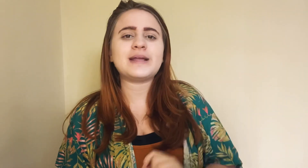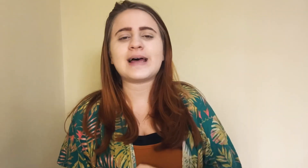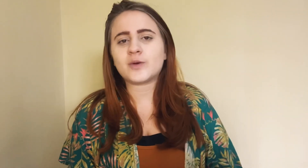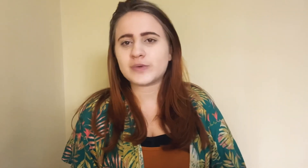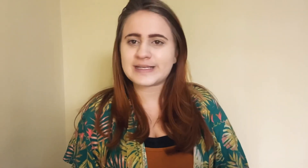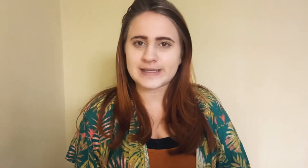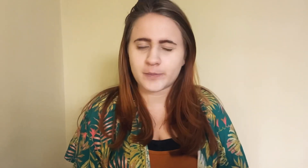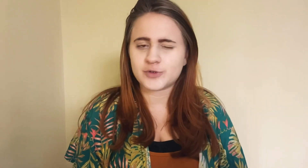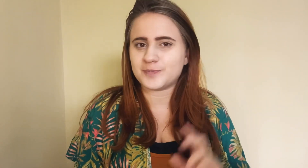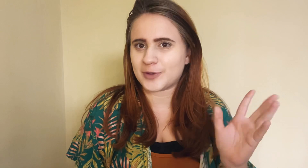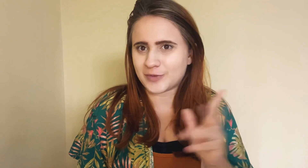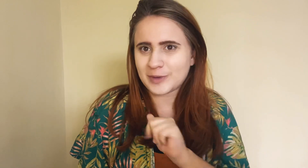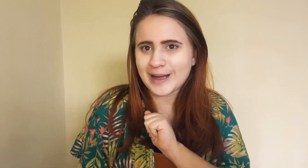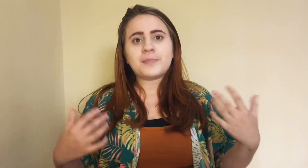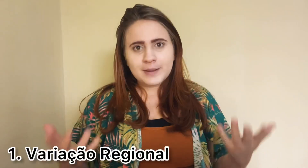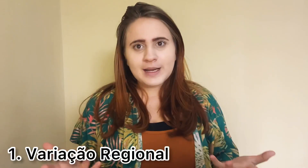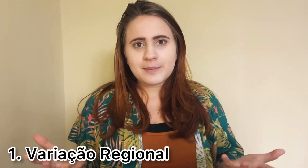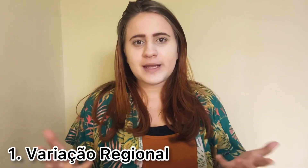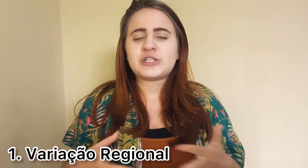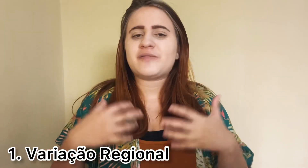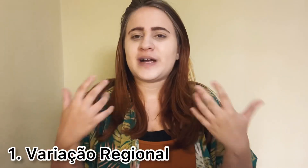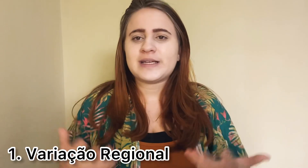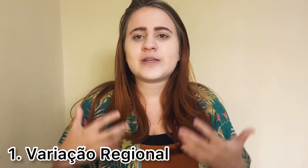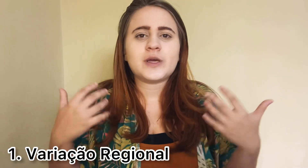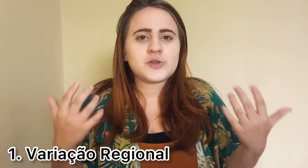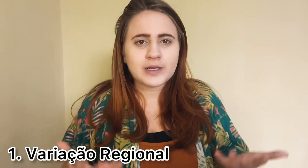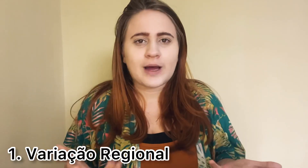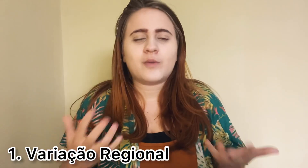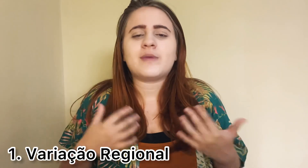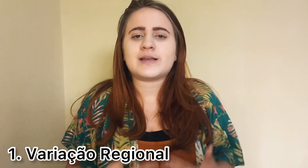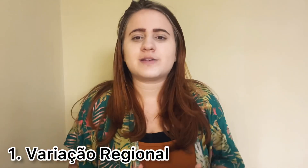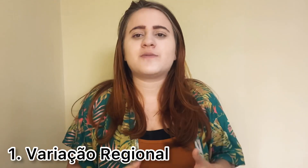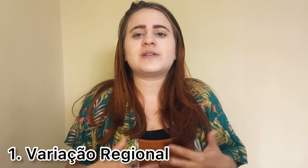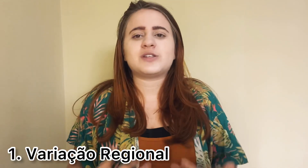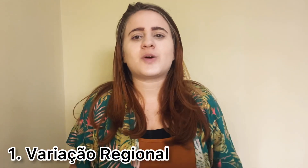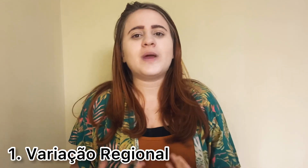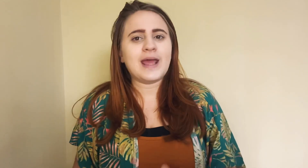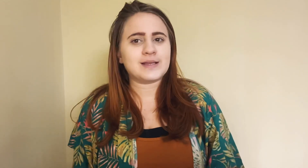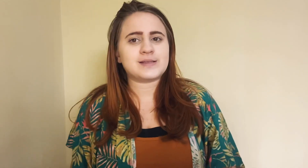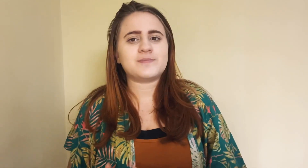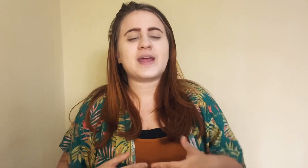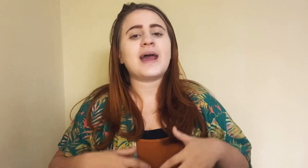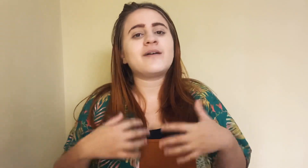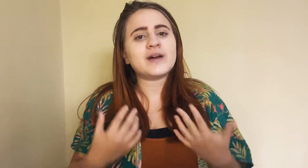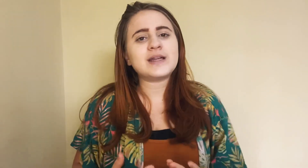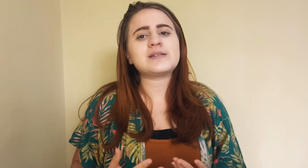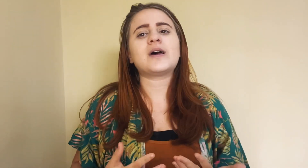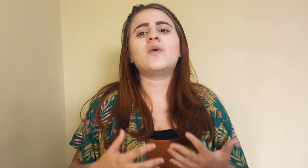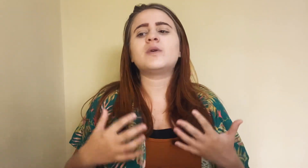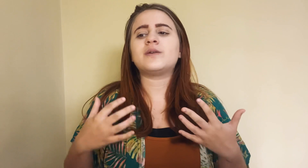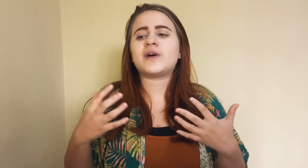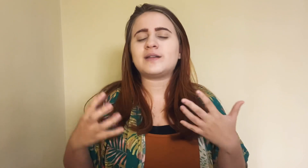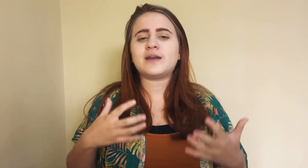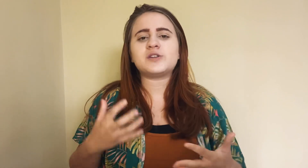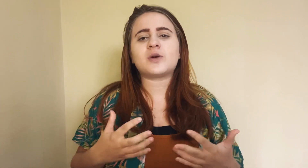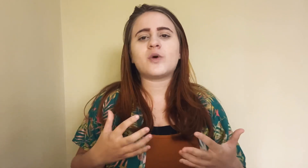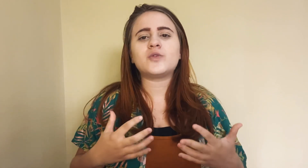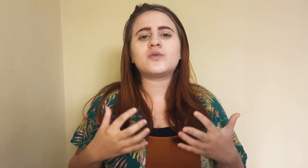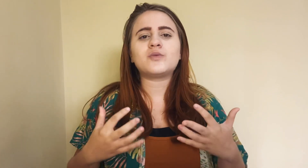dar alguns exemplos. Então vamos lá? Primeiramente a variação regional, essa que você já conhece. É a variação que vai ter de acordo com